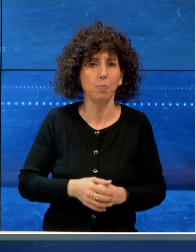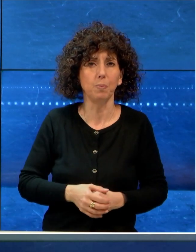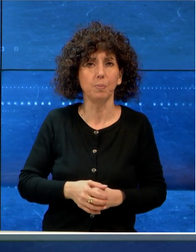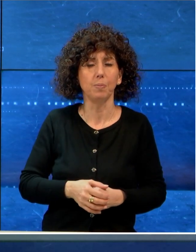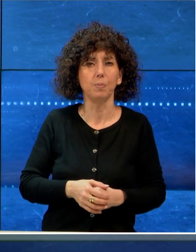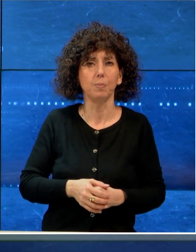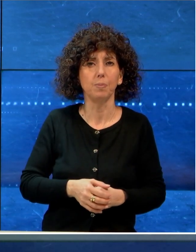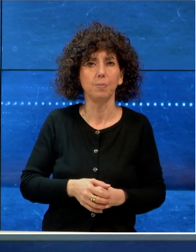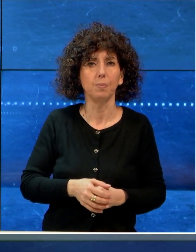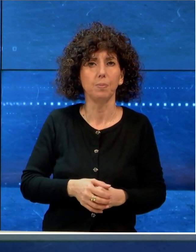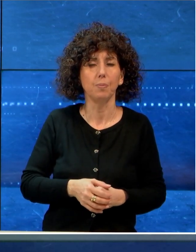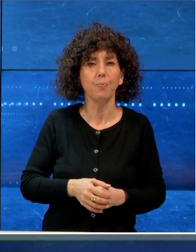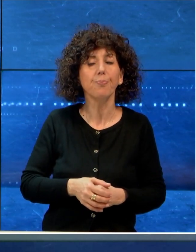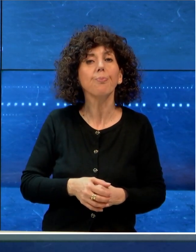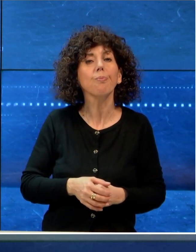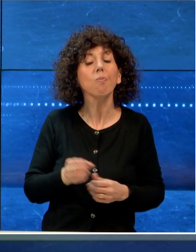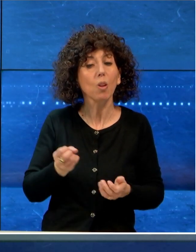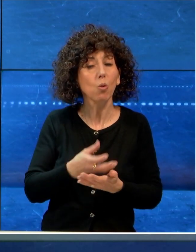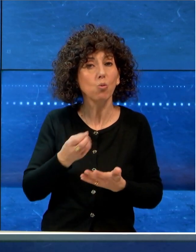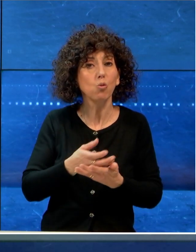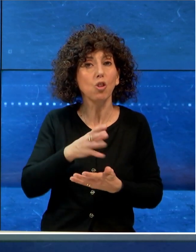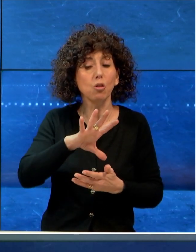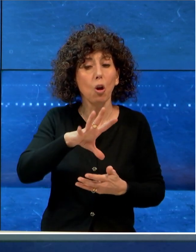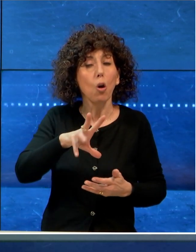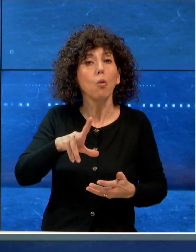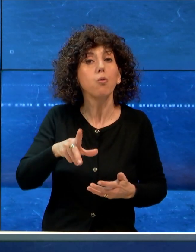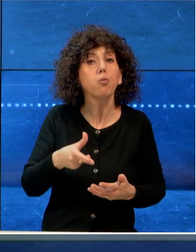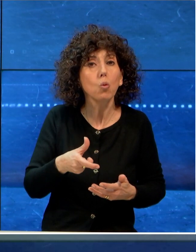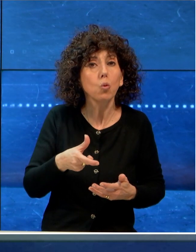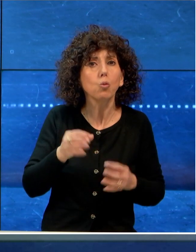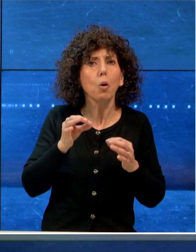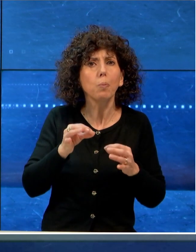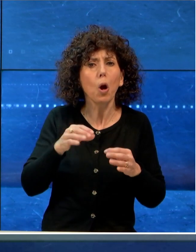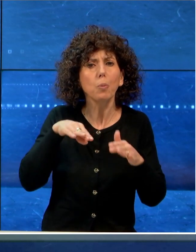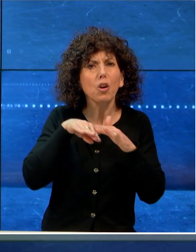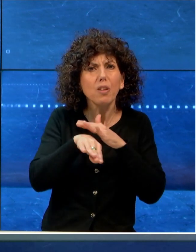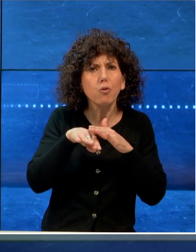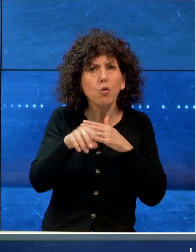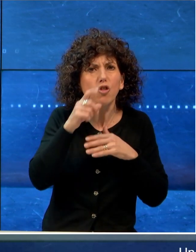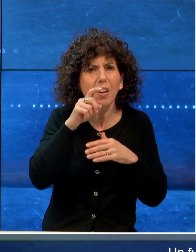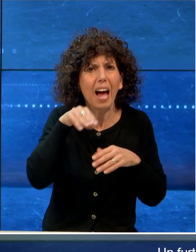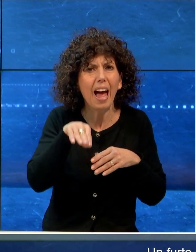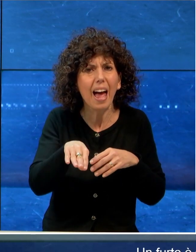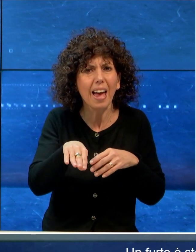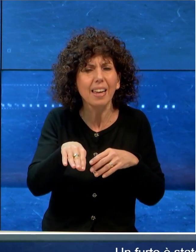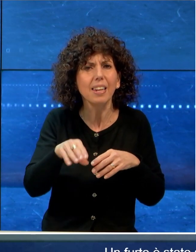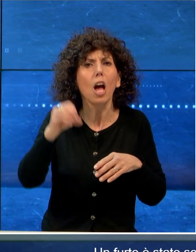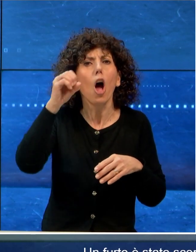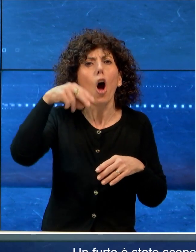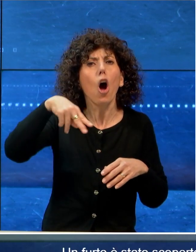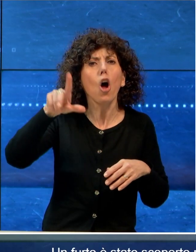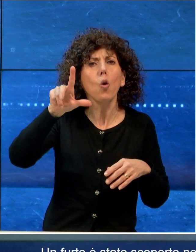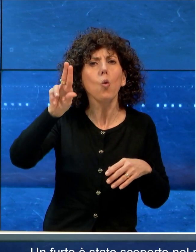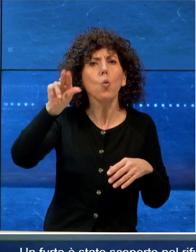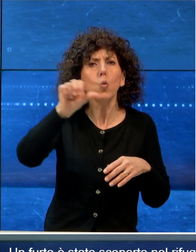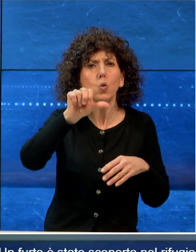Un furto è stato scoperto nel rifugio per cani della Onlus